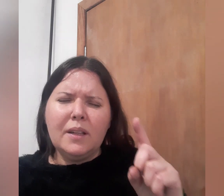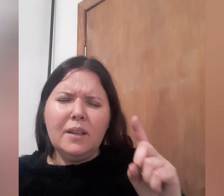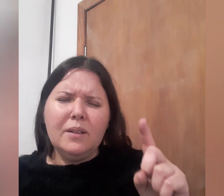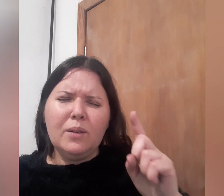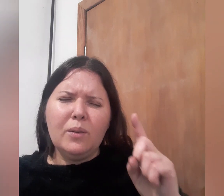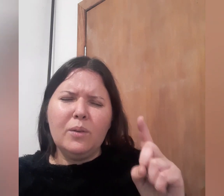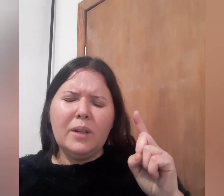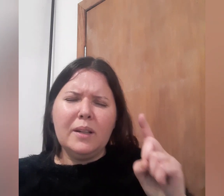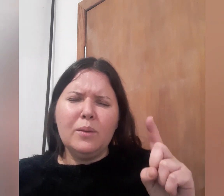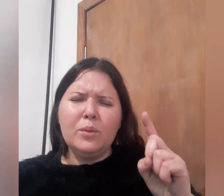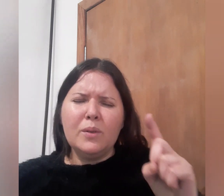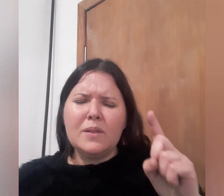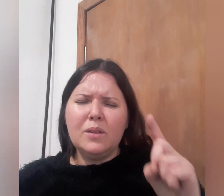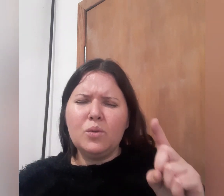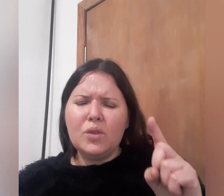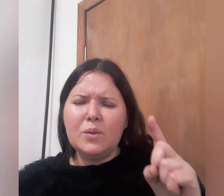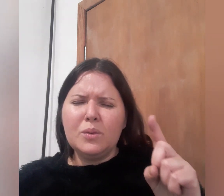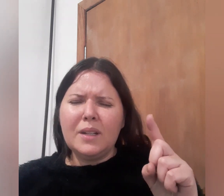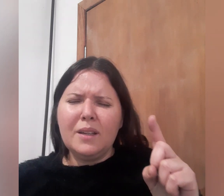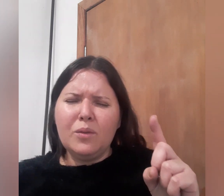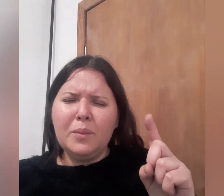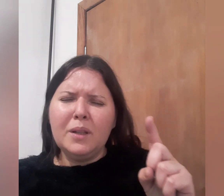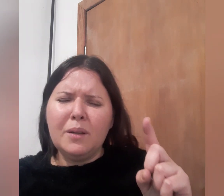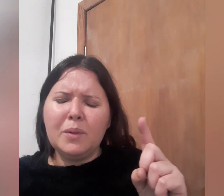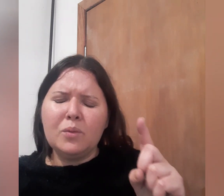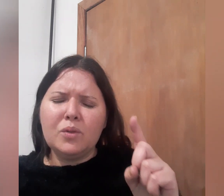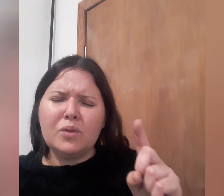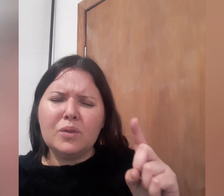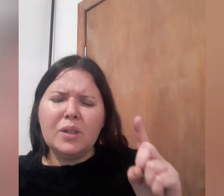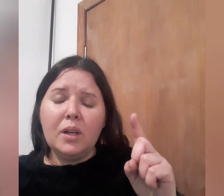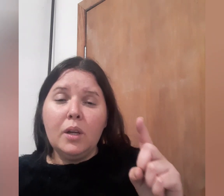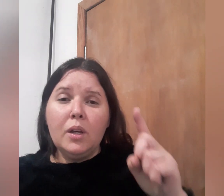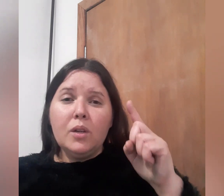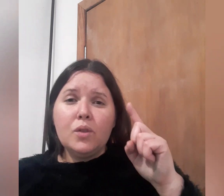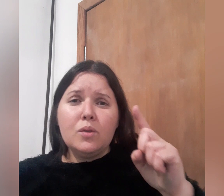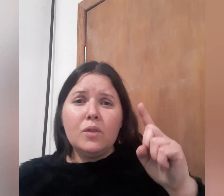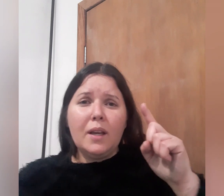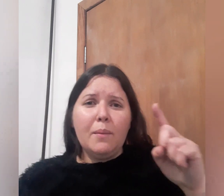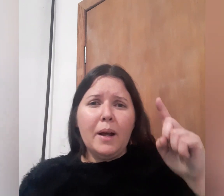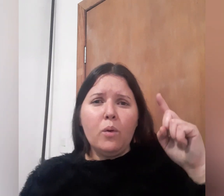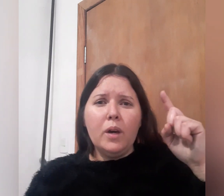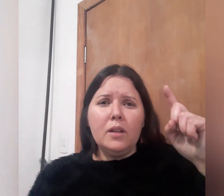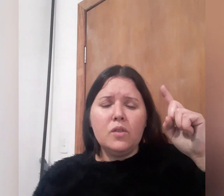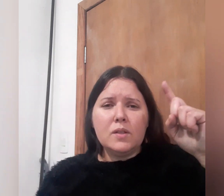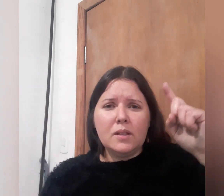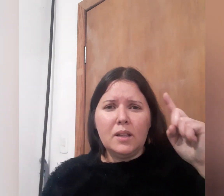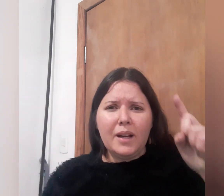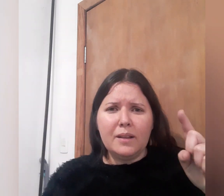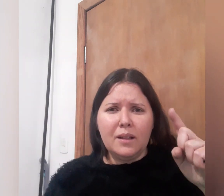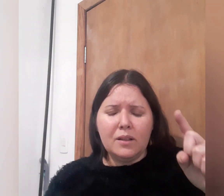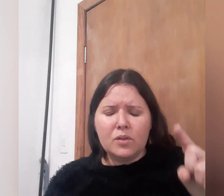Rei, glória, aleluia, eu sinto Jesus aqui comigo, irmãos. Jesus vai quebrar correntes e cadeias.